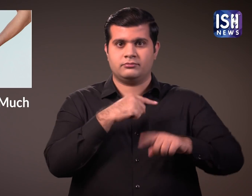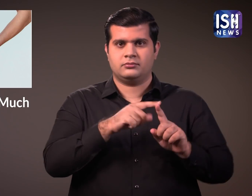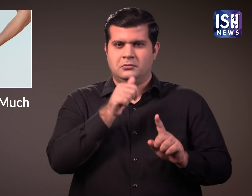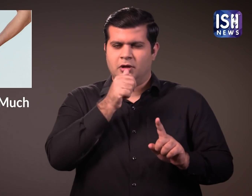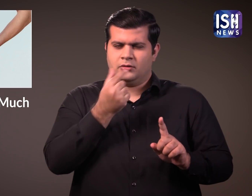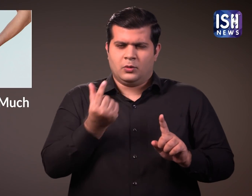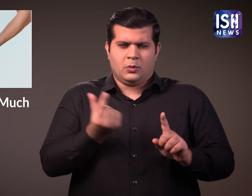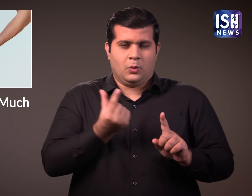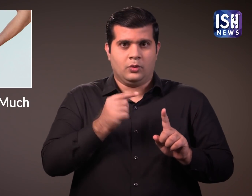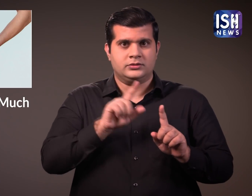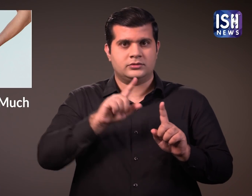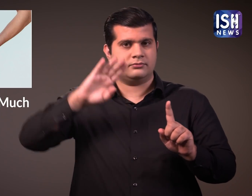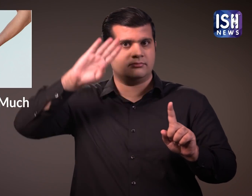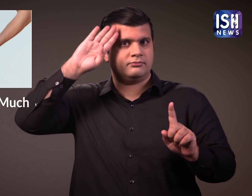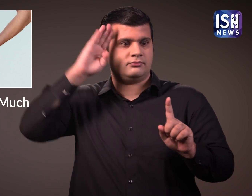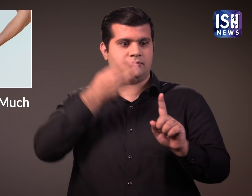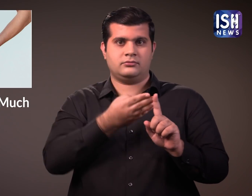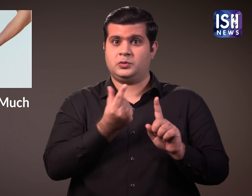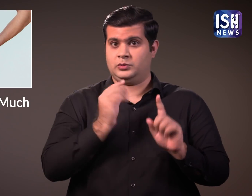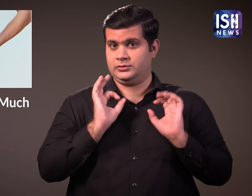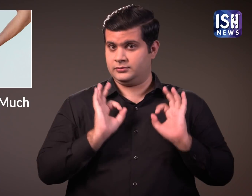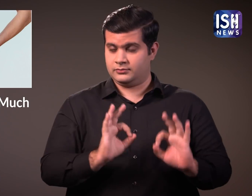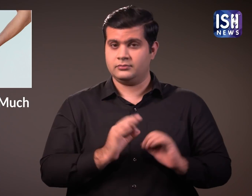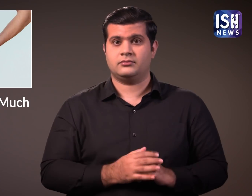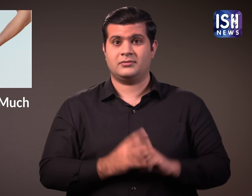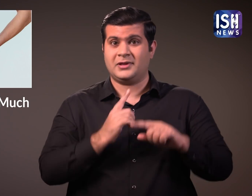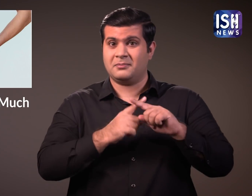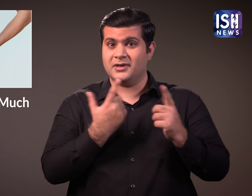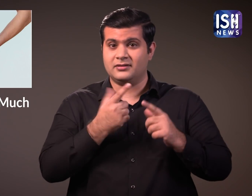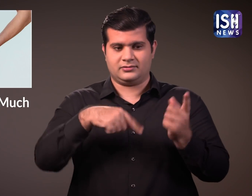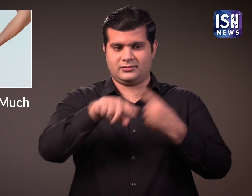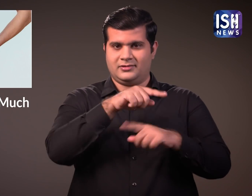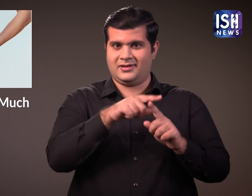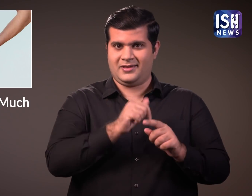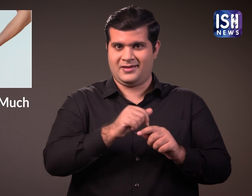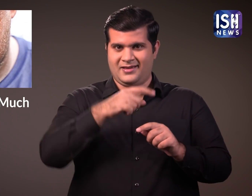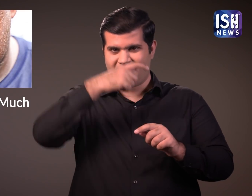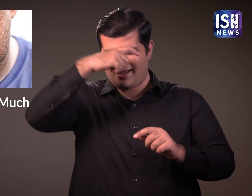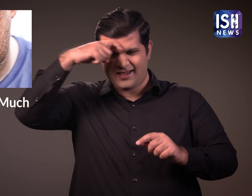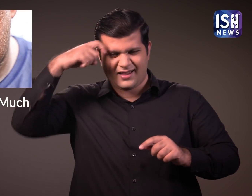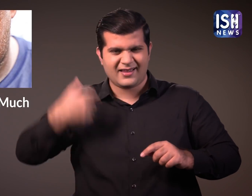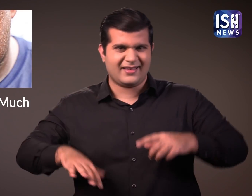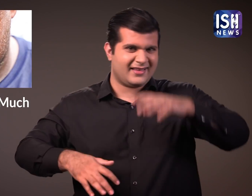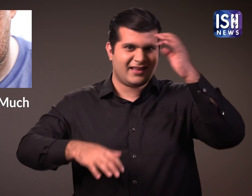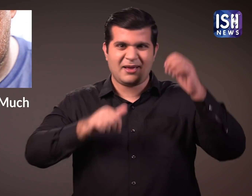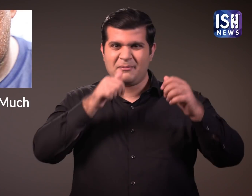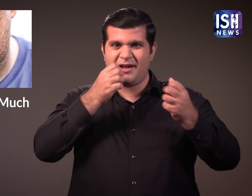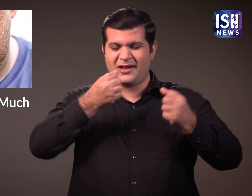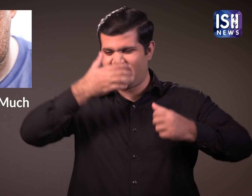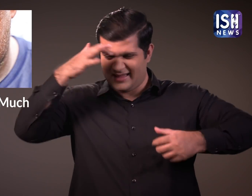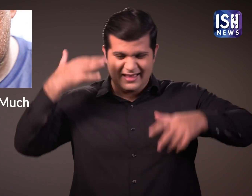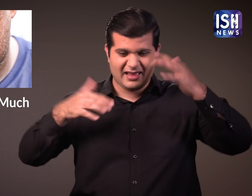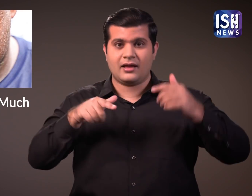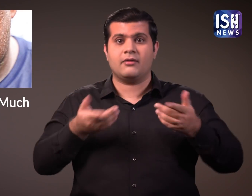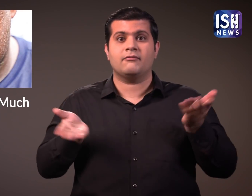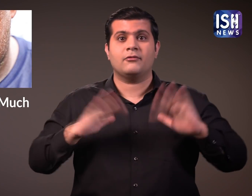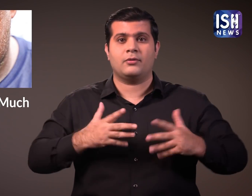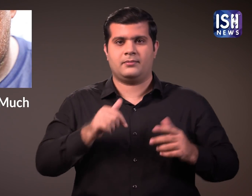और यह वास्तव में इसके लाबकारी उप्योगों के लिए सलामी के पात्र है हमारा पसीना भी बहुत जरूरी होता है और यह पानी पीने की